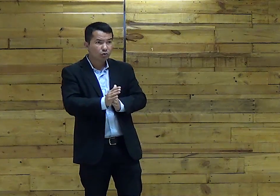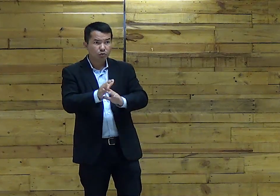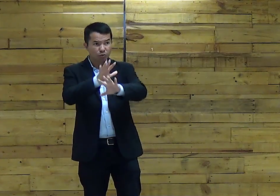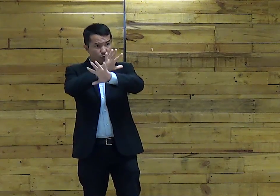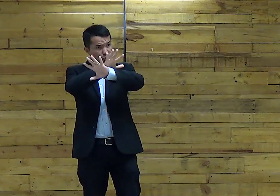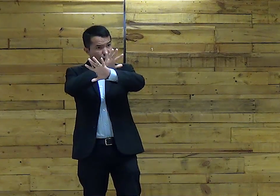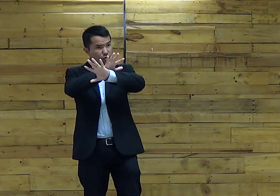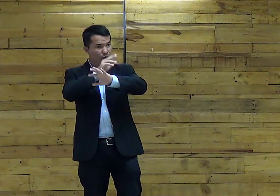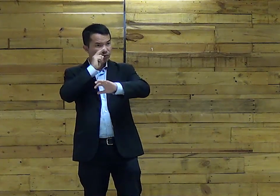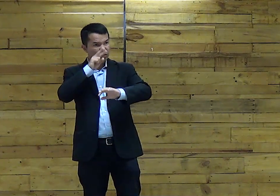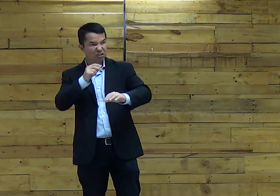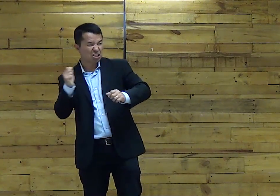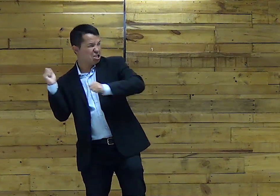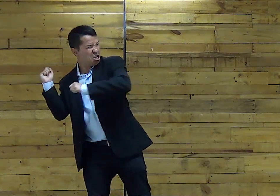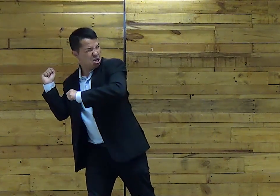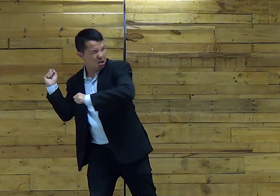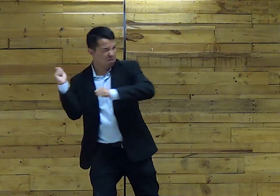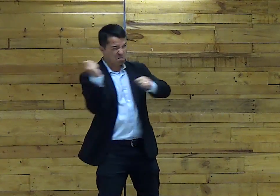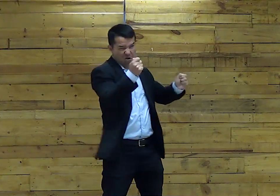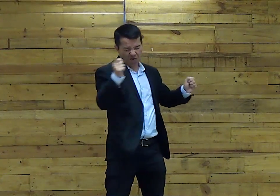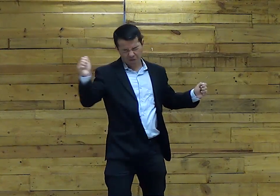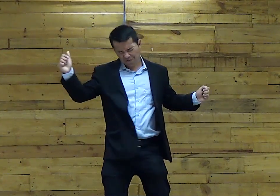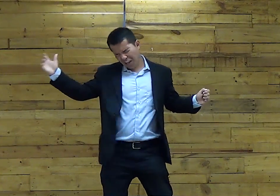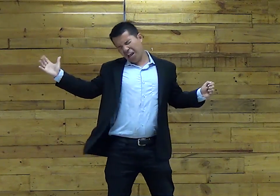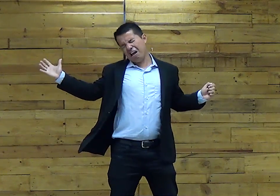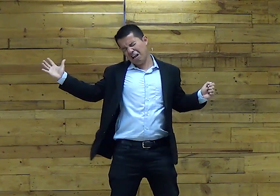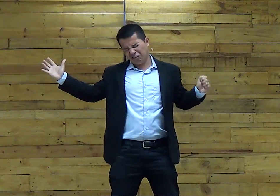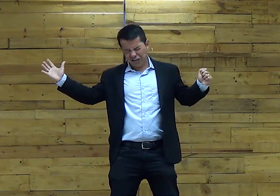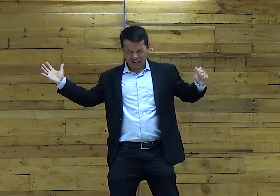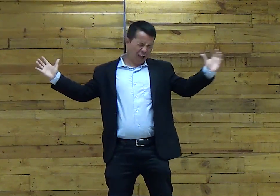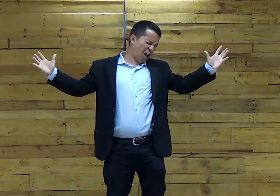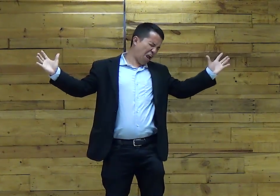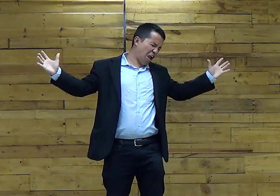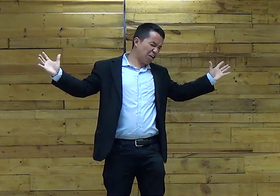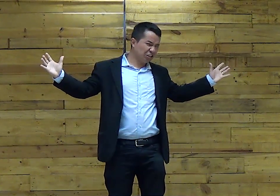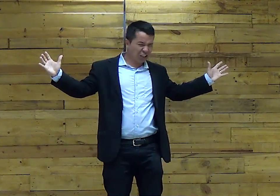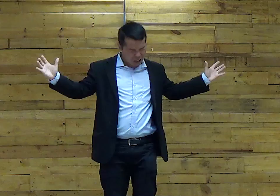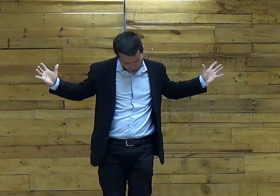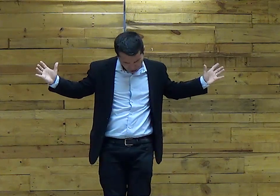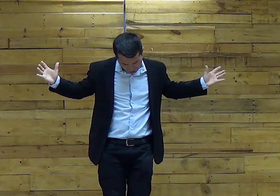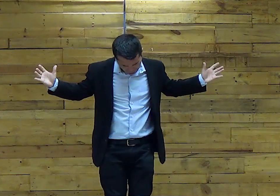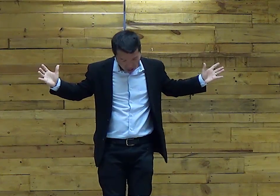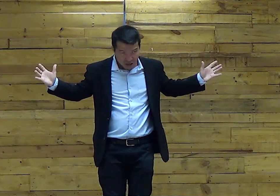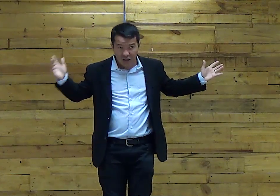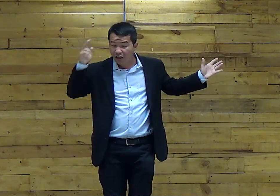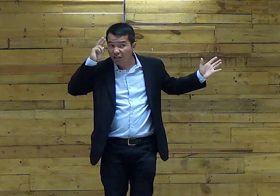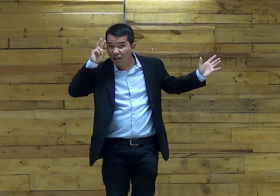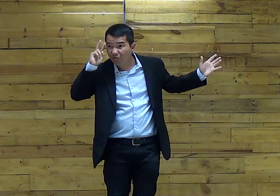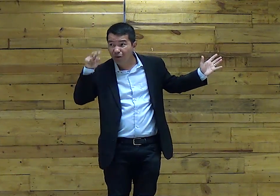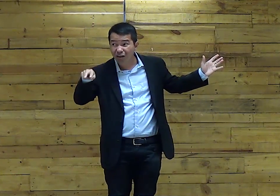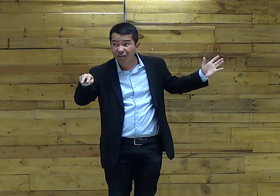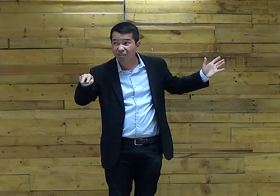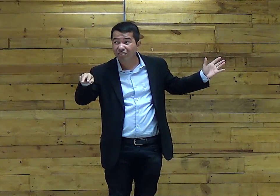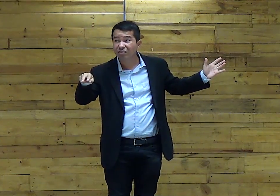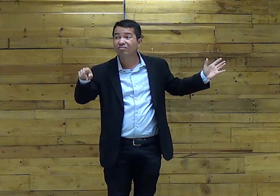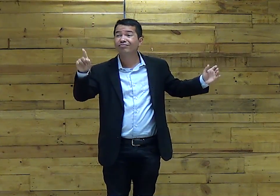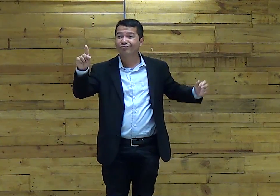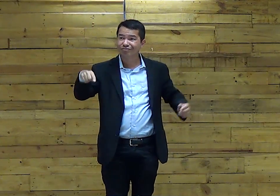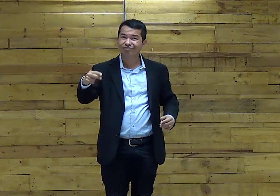Viu esse louvor Que o irmão nos fez? Onde mostrava Jesus Sendo crucificado? Lembram o quê?